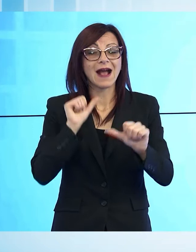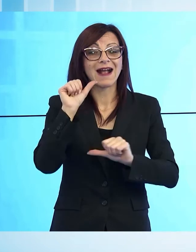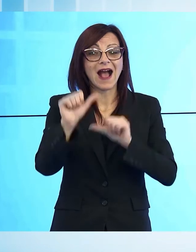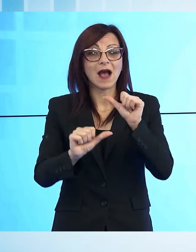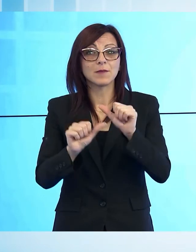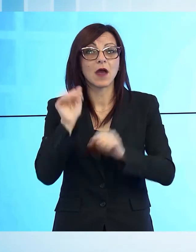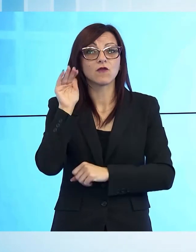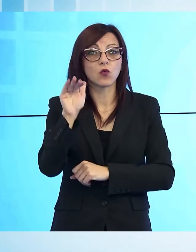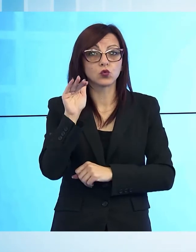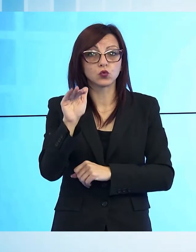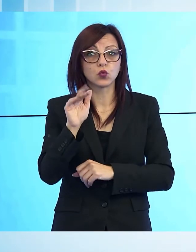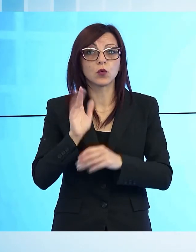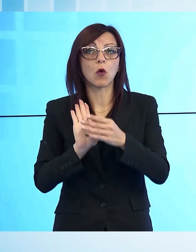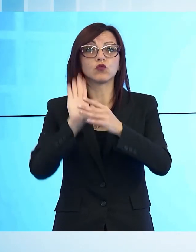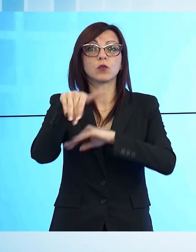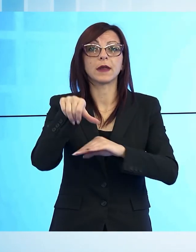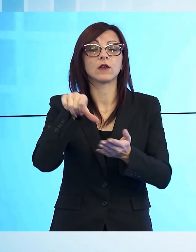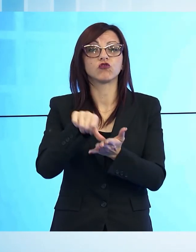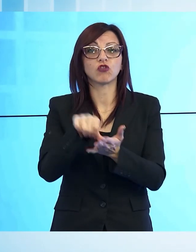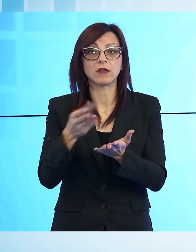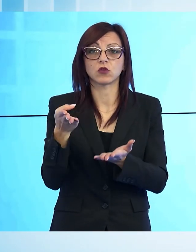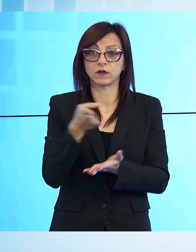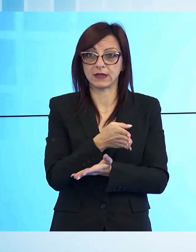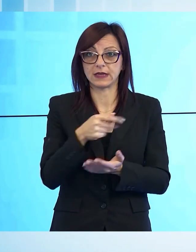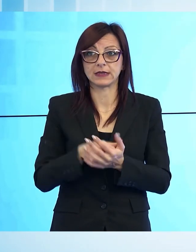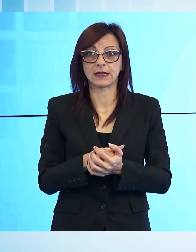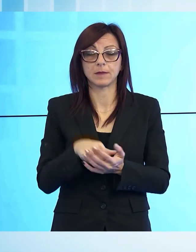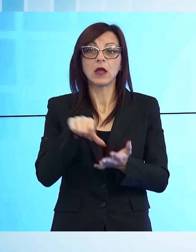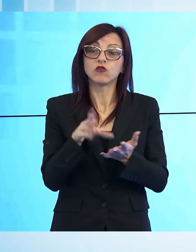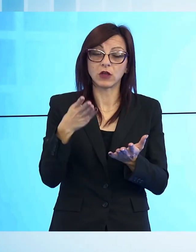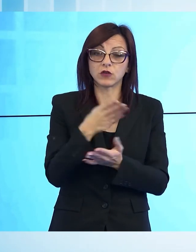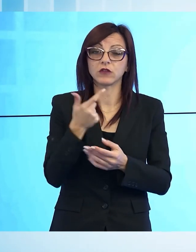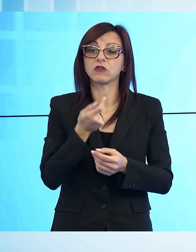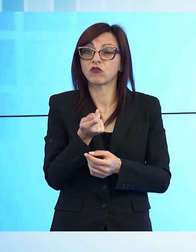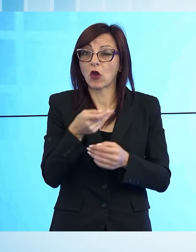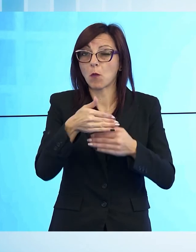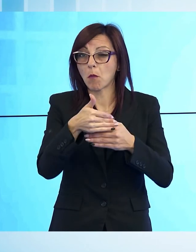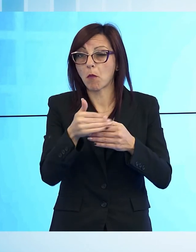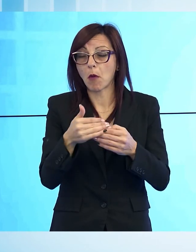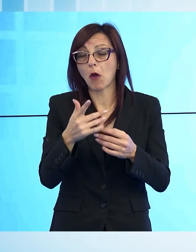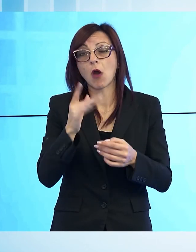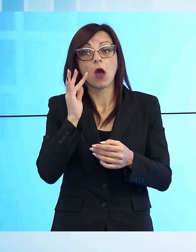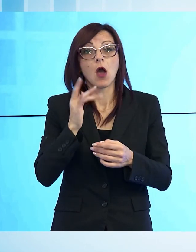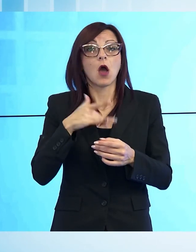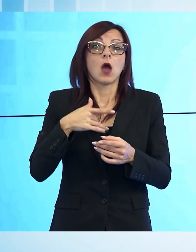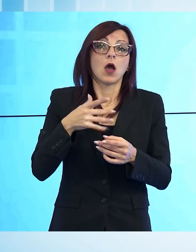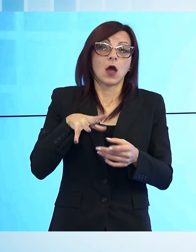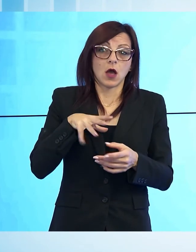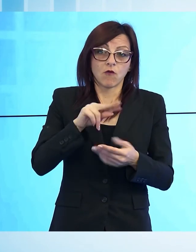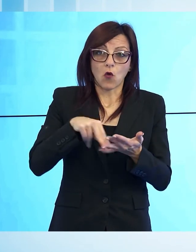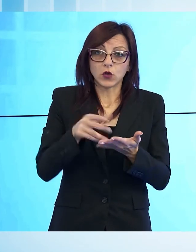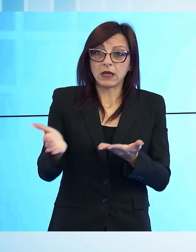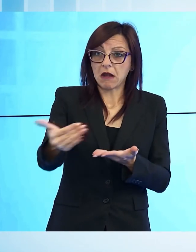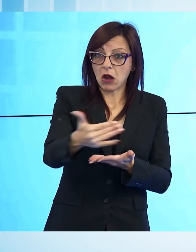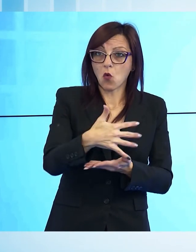sul centrosinistra, che tuttavia sembra avere ampio margine per recuperare quei pochi voti che hanno allontanato la vittoria al primo turno. L'occasione per